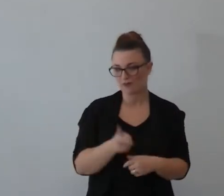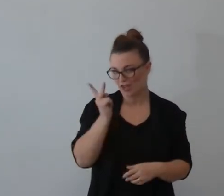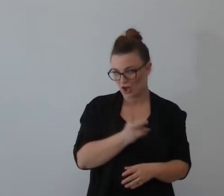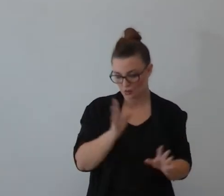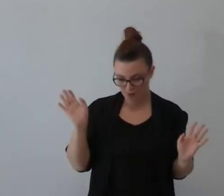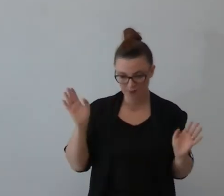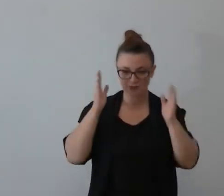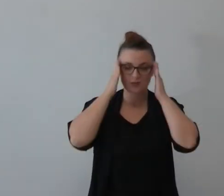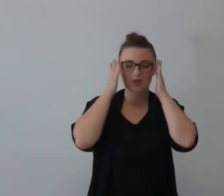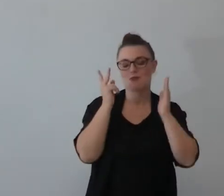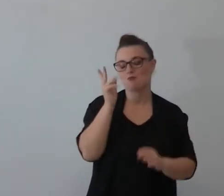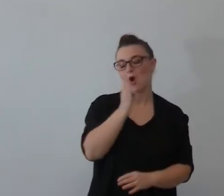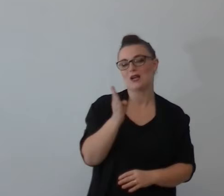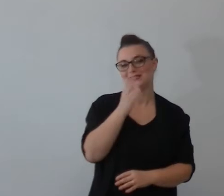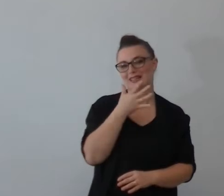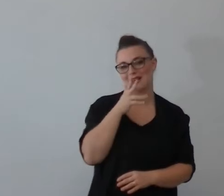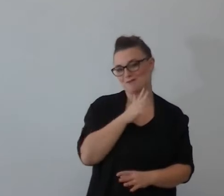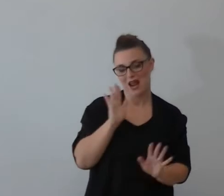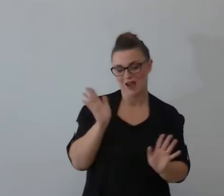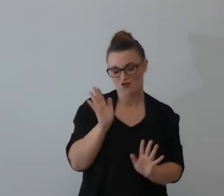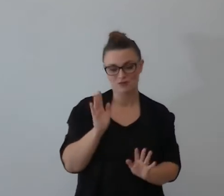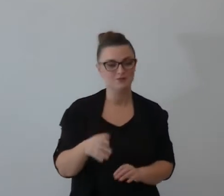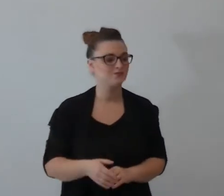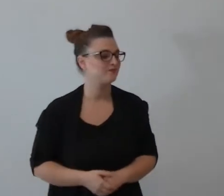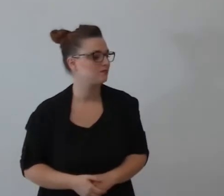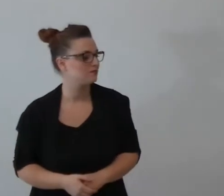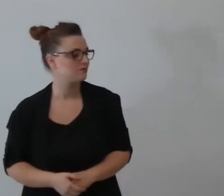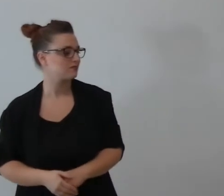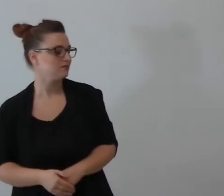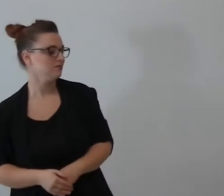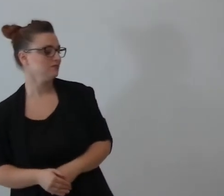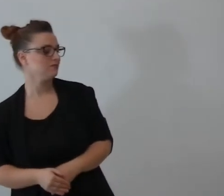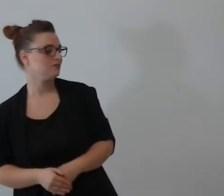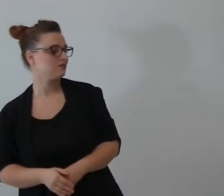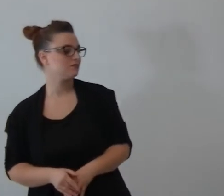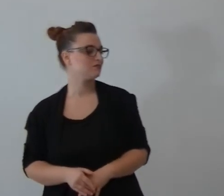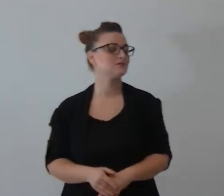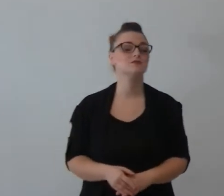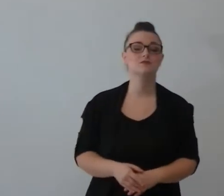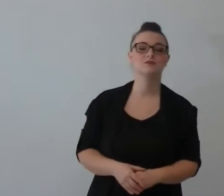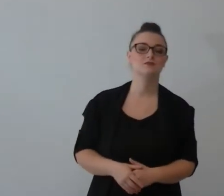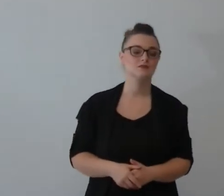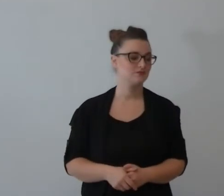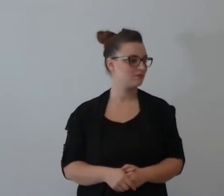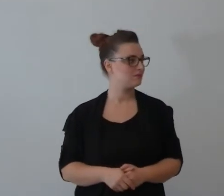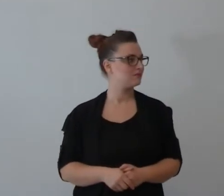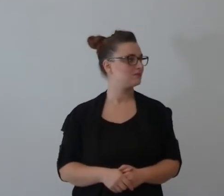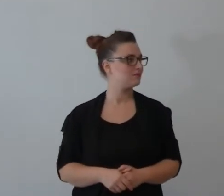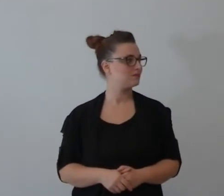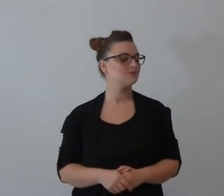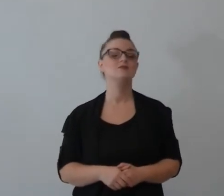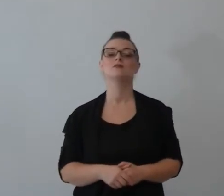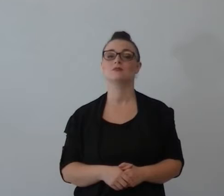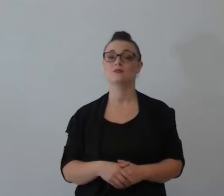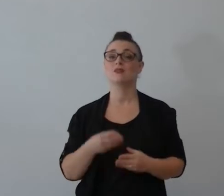terra, fatelo dare a spigolare le tue mannelli e non ridatele, invece onora una